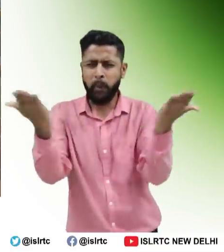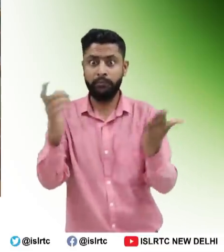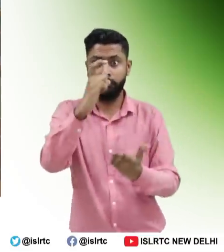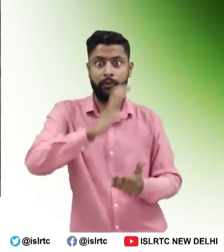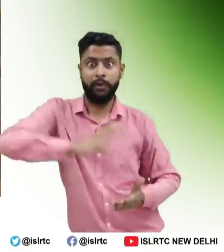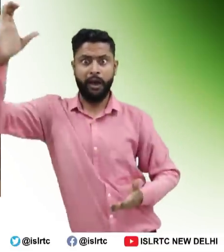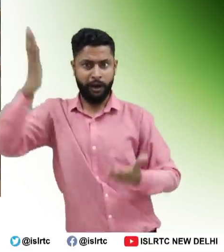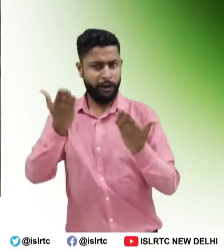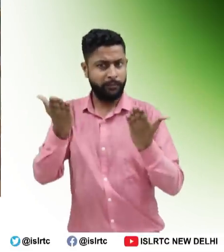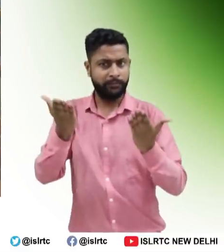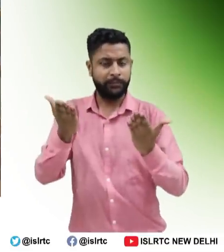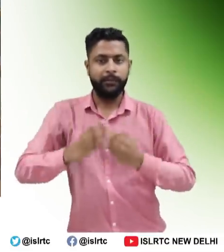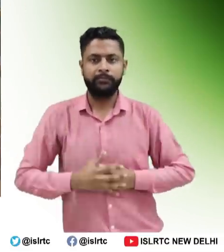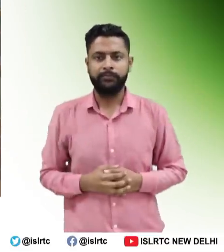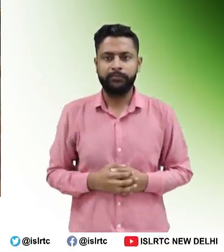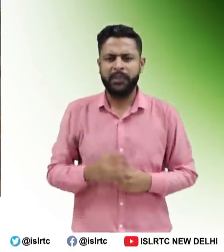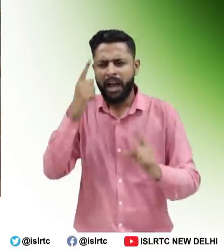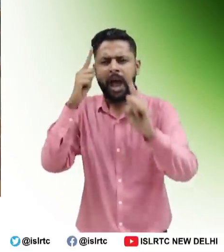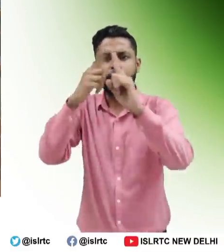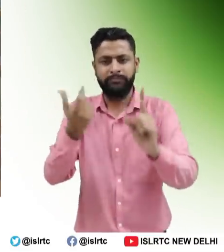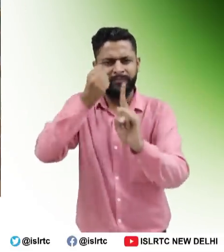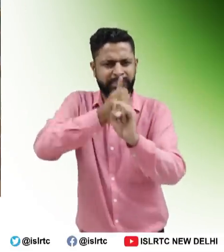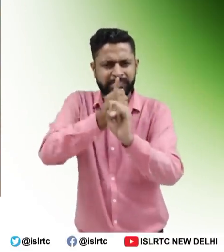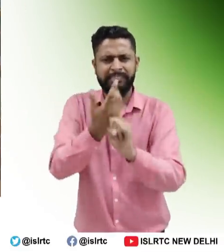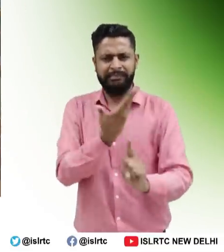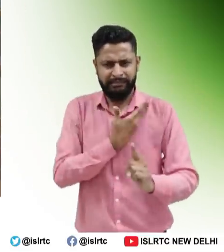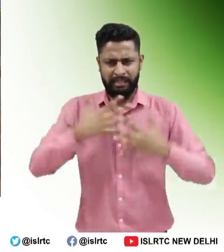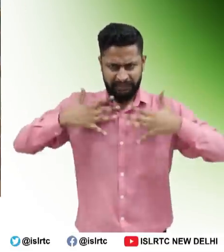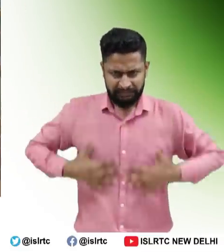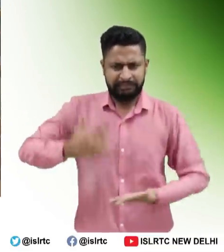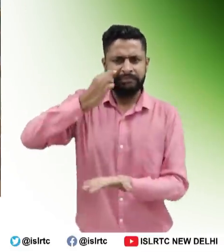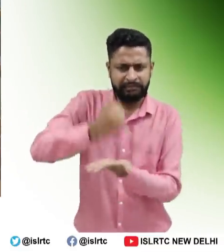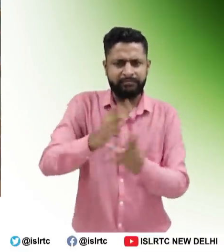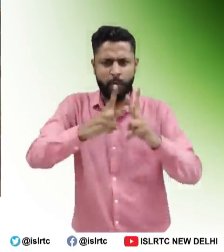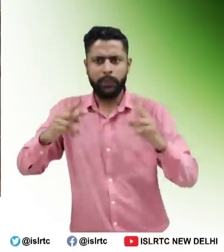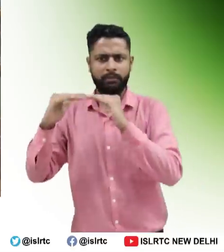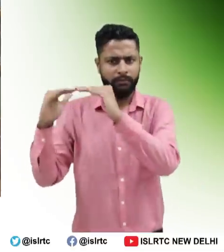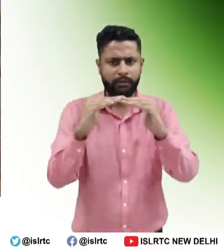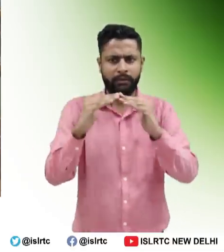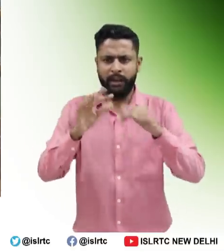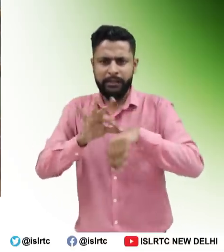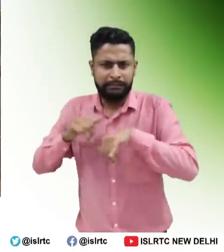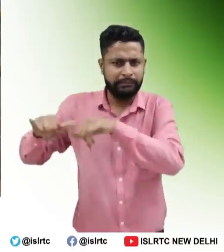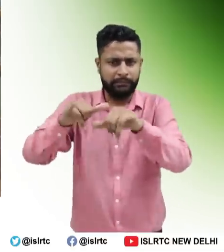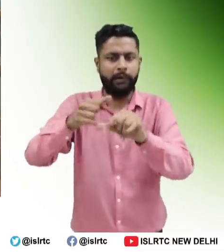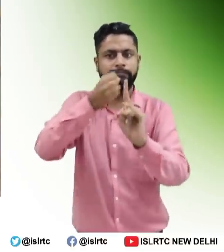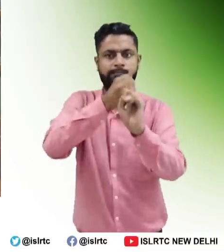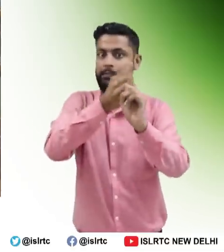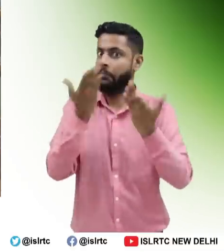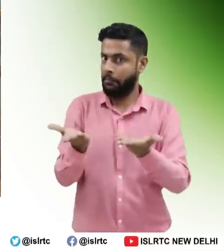सुनिश्चित करने के लिए काम कर रहा है। मानविक धिकार और संकेतिक भासा के पहुंच को